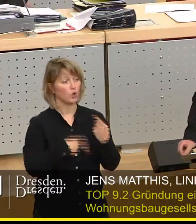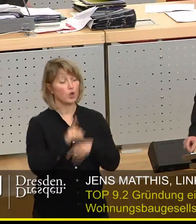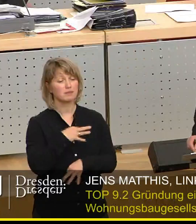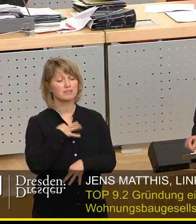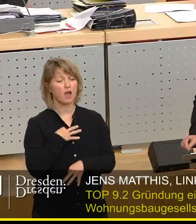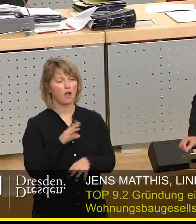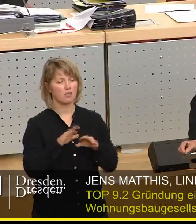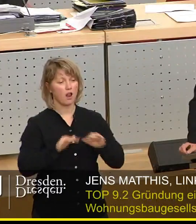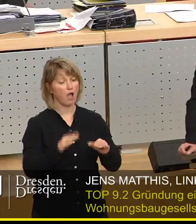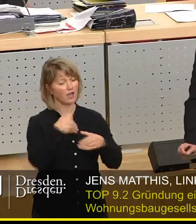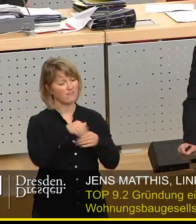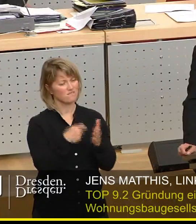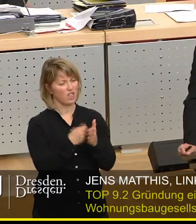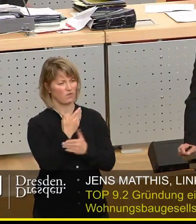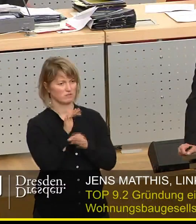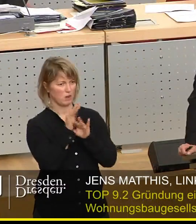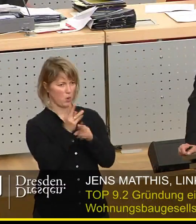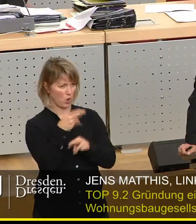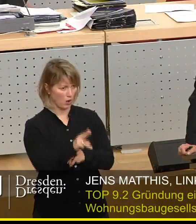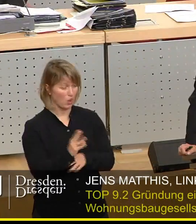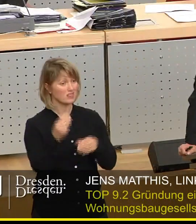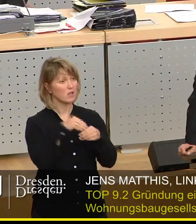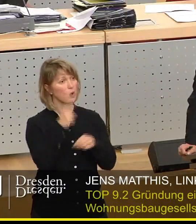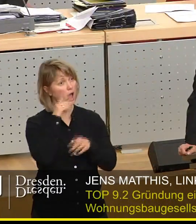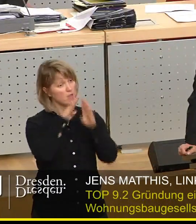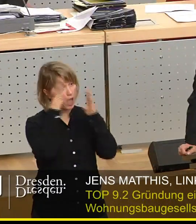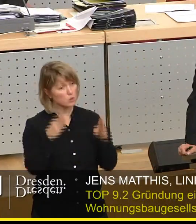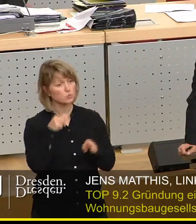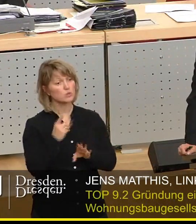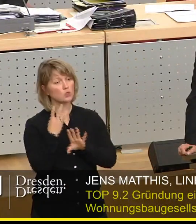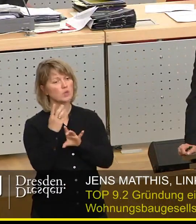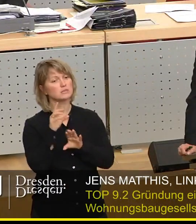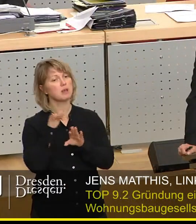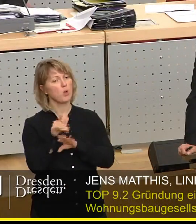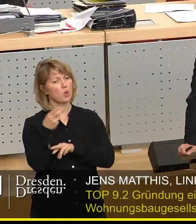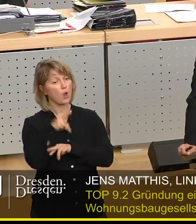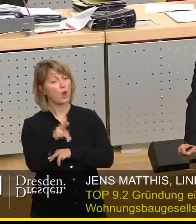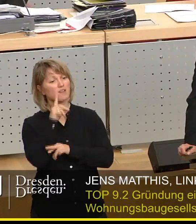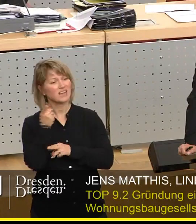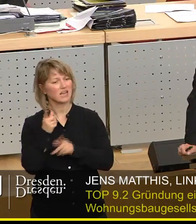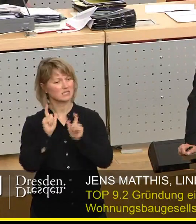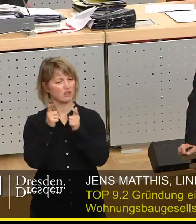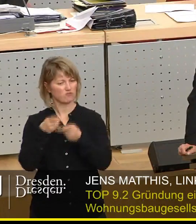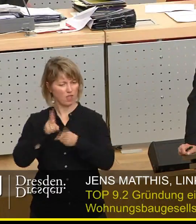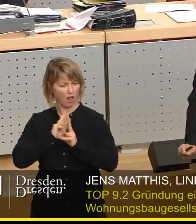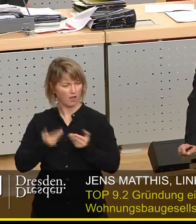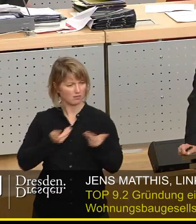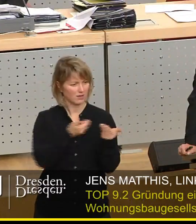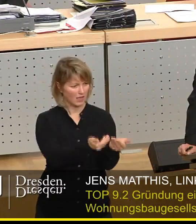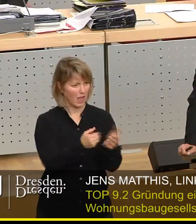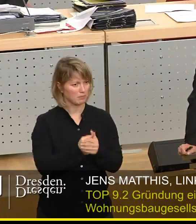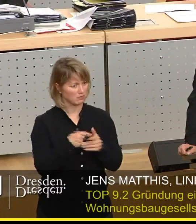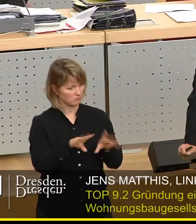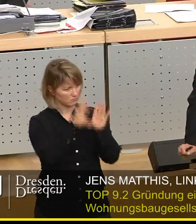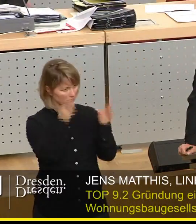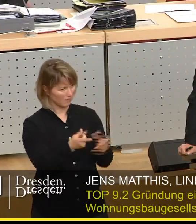50 Millionen Euro. Dazu soll das Rathaus 190 Millionen Euro als Gesellschafterdarlehen dazugeben. Das sei das ganze